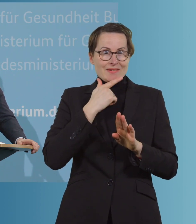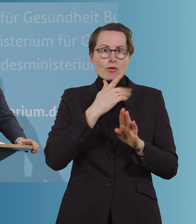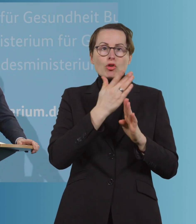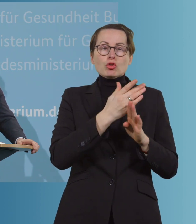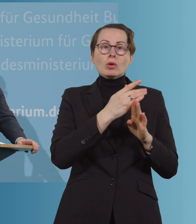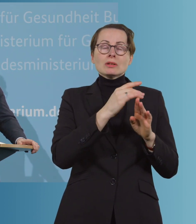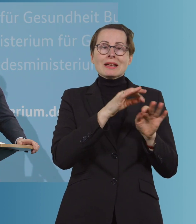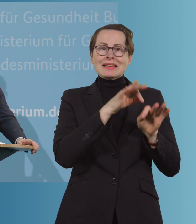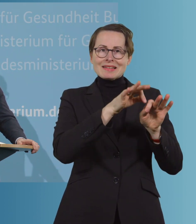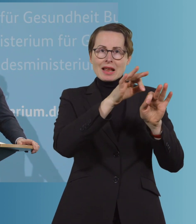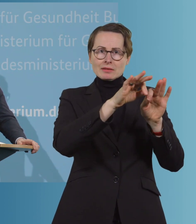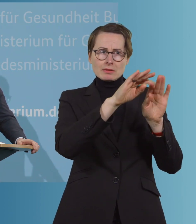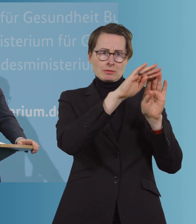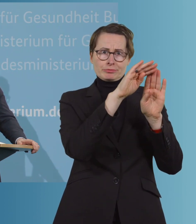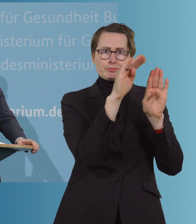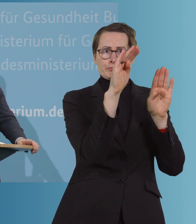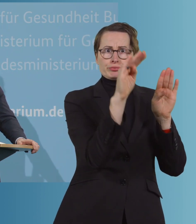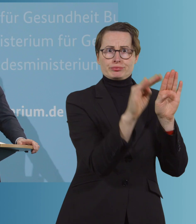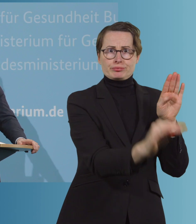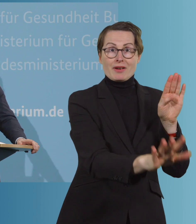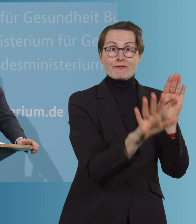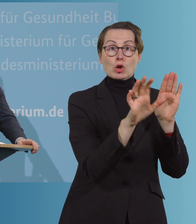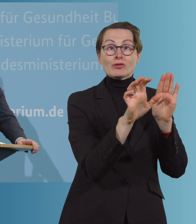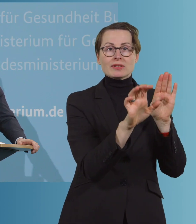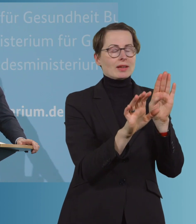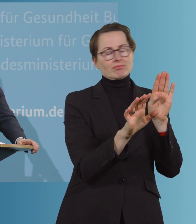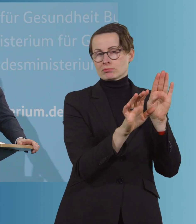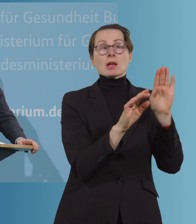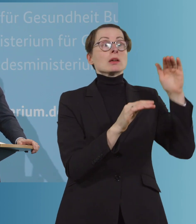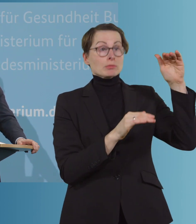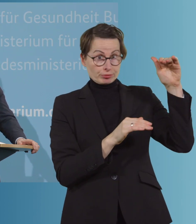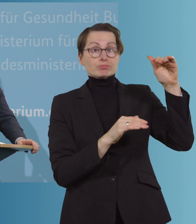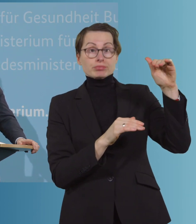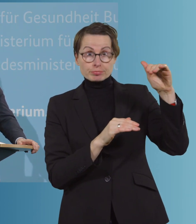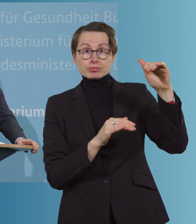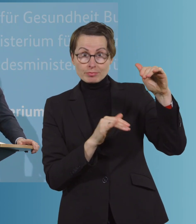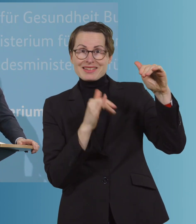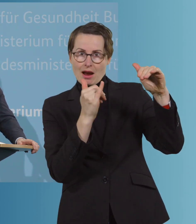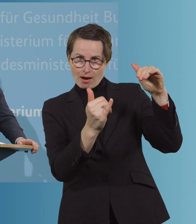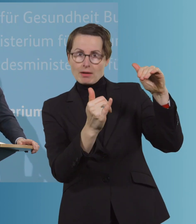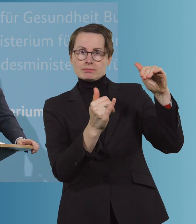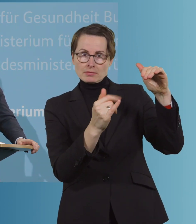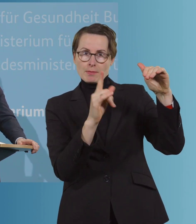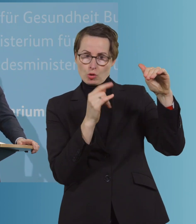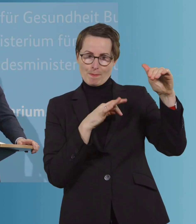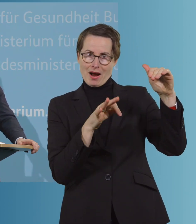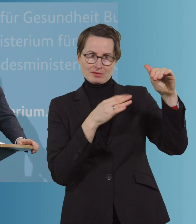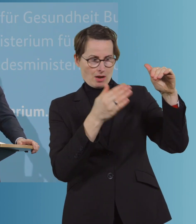in Deutschland liegen wird. Sie sinkt, sie sinkt in ermutigender Größenordnung. Wir sehen also, die Maßnahmen wirken. Aber aus